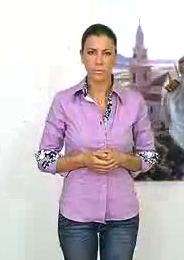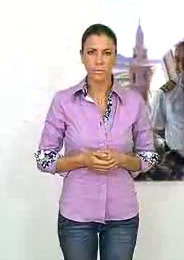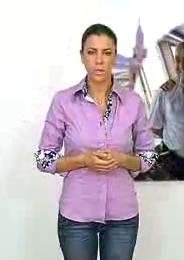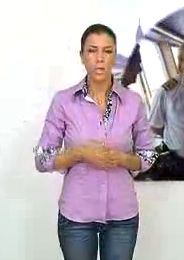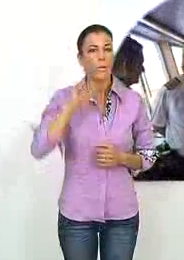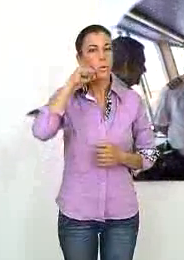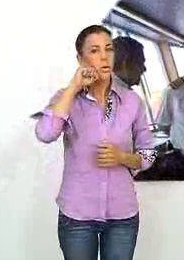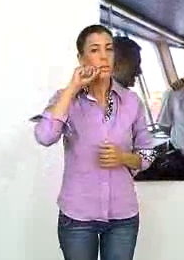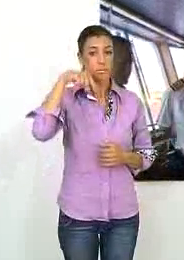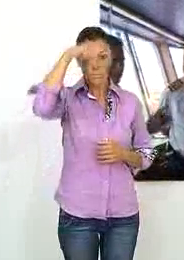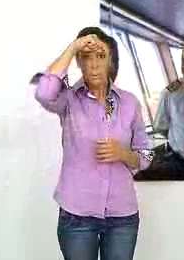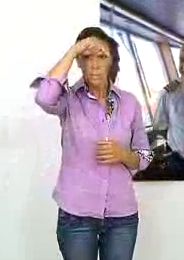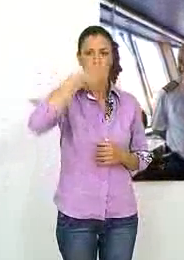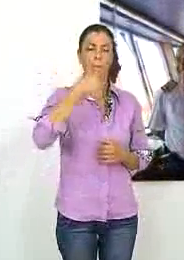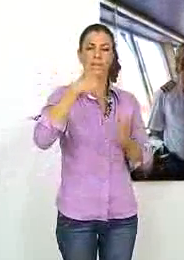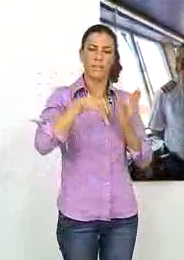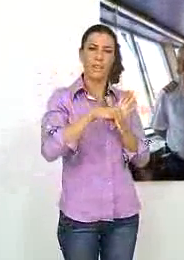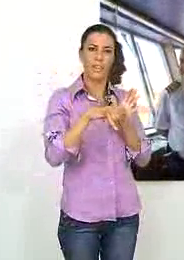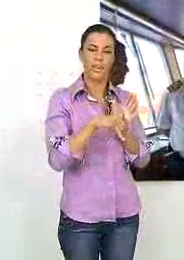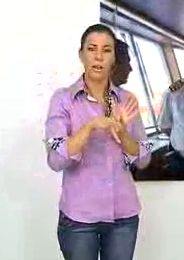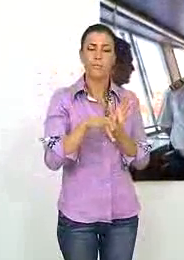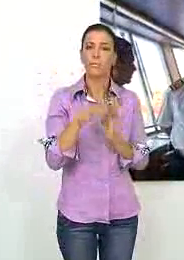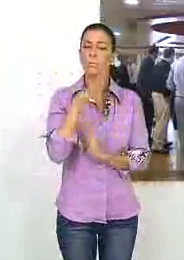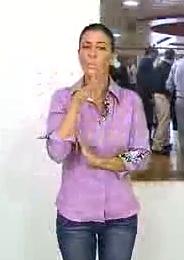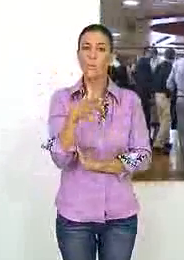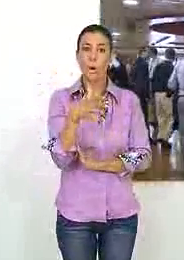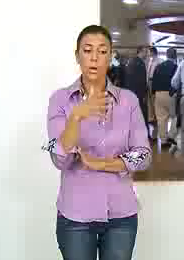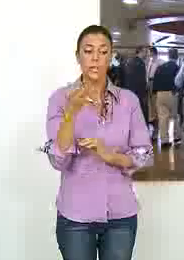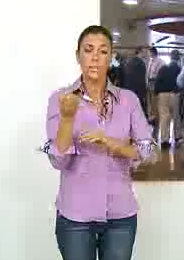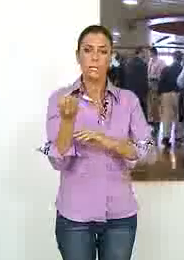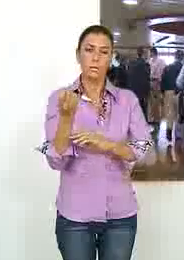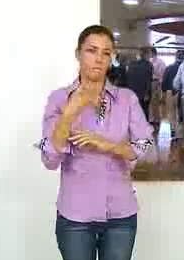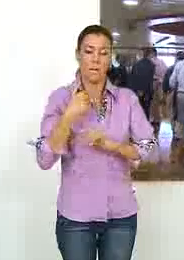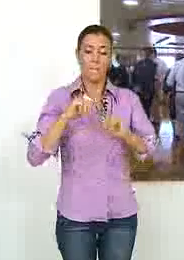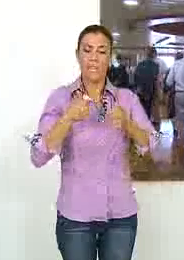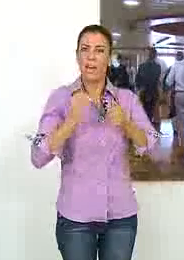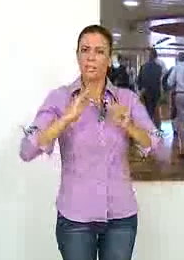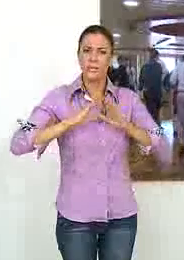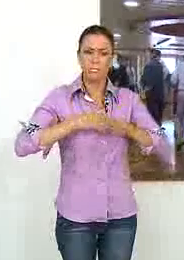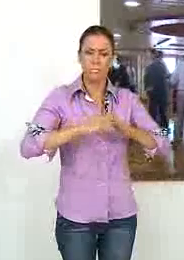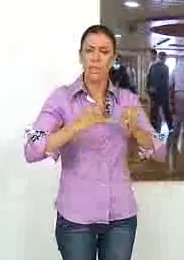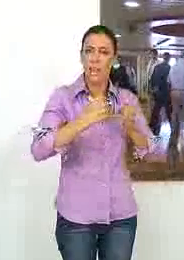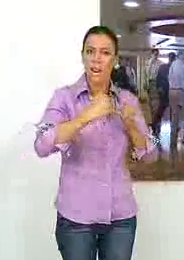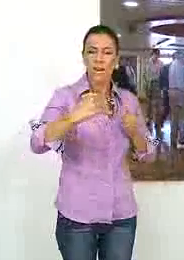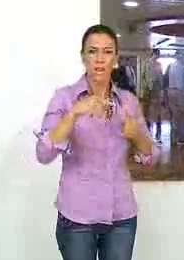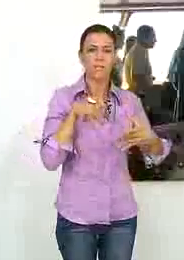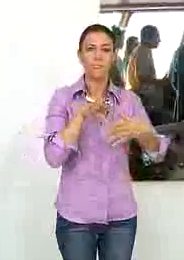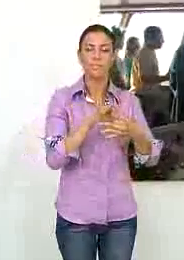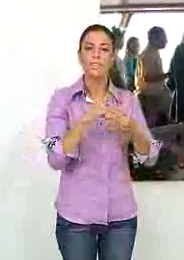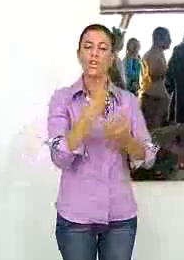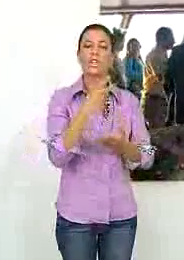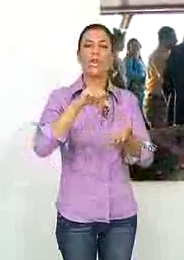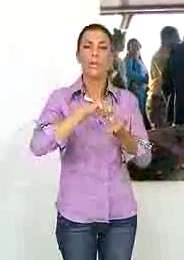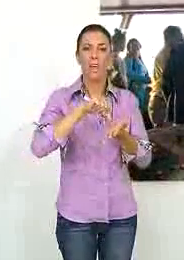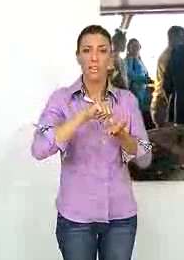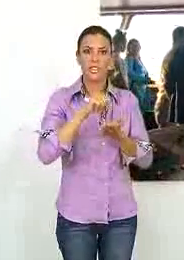Motril y Melilla están más cerca después de que entre en servicio la línea marítima que une ambas ciudades a